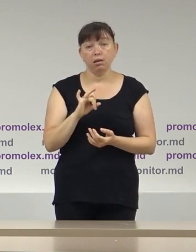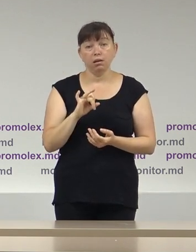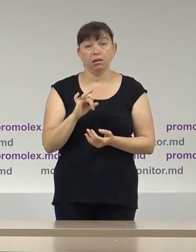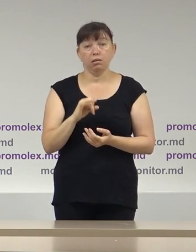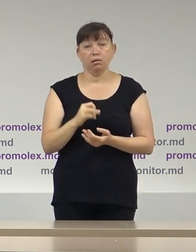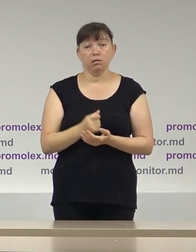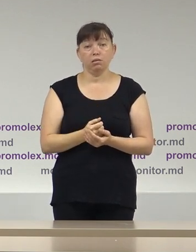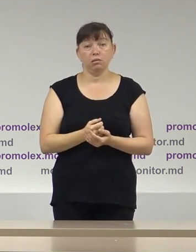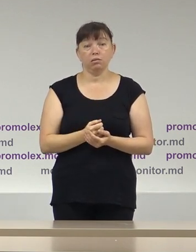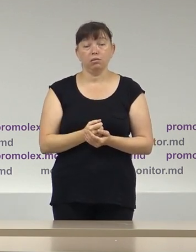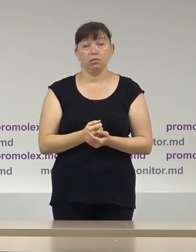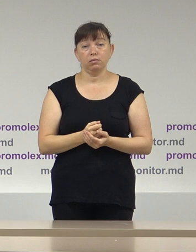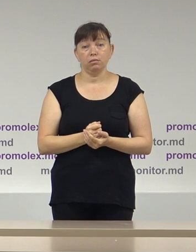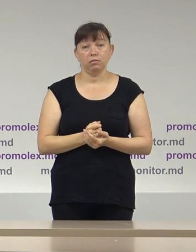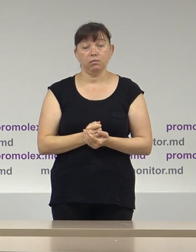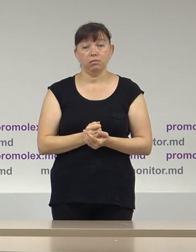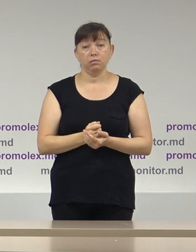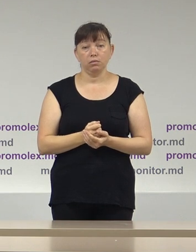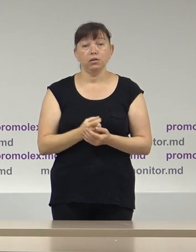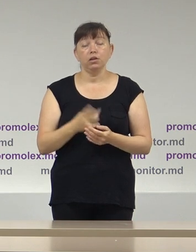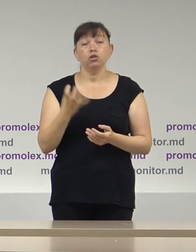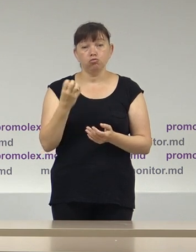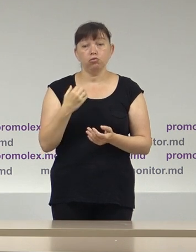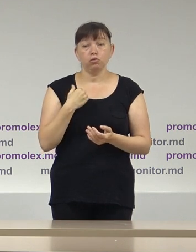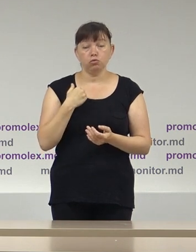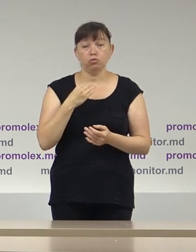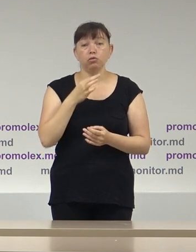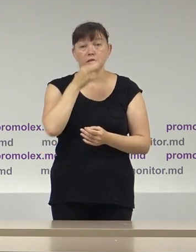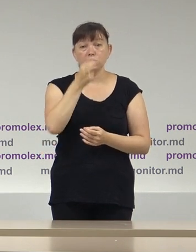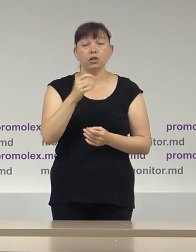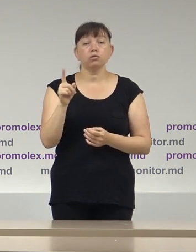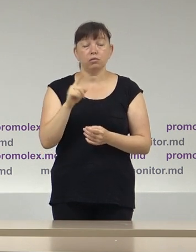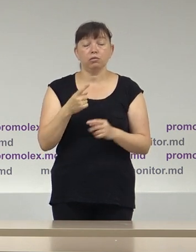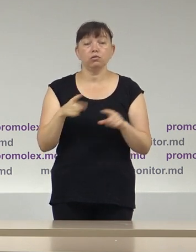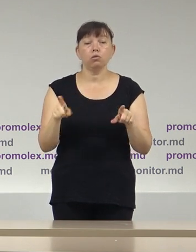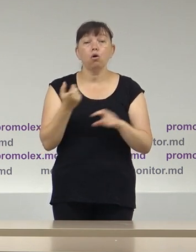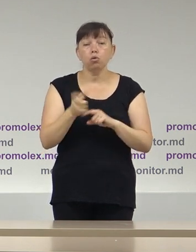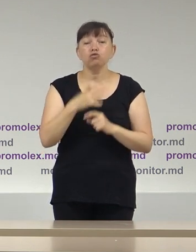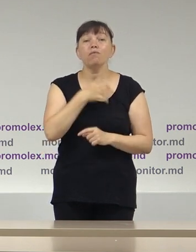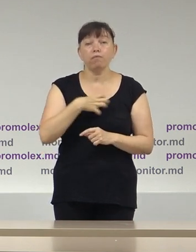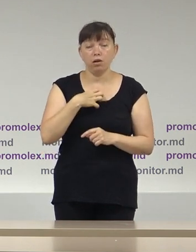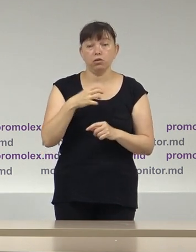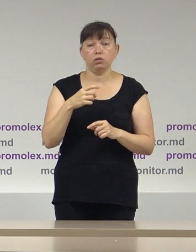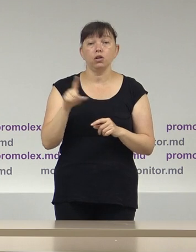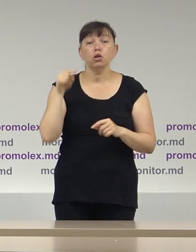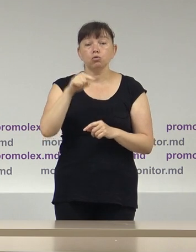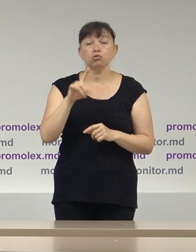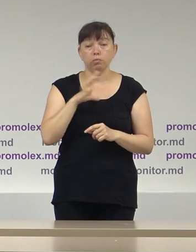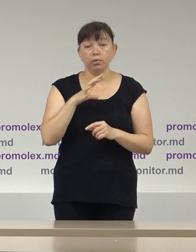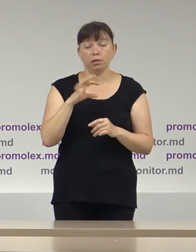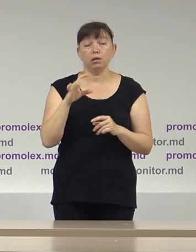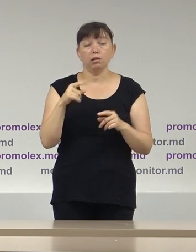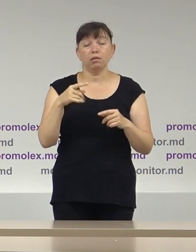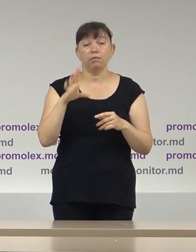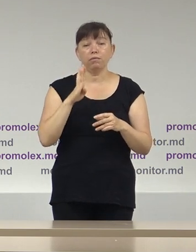totodată vreau să atrag atenție un aspect foarte important care a fost remarcat și în